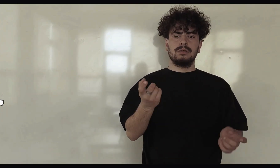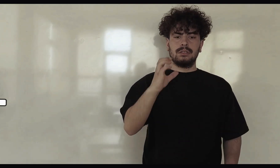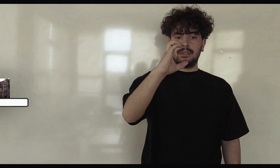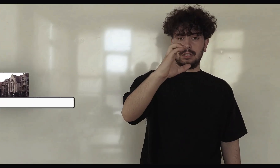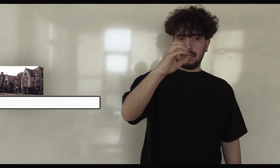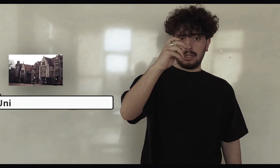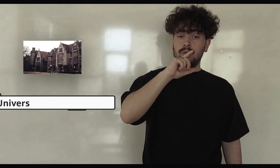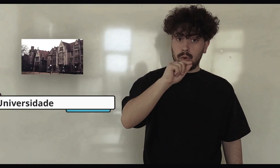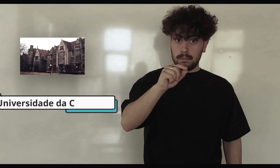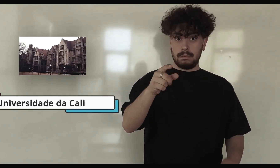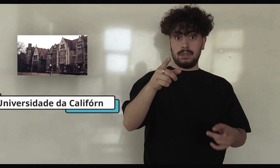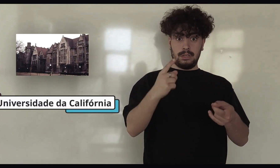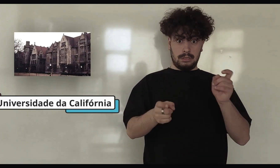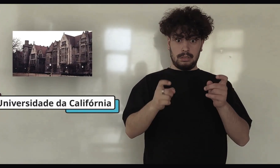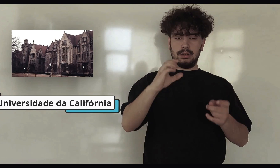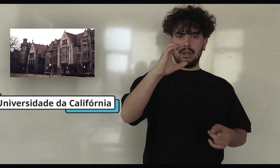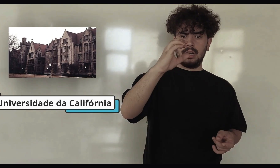Frequentou a Universidade da Califórnia.